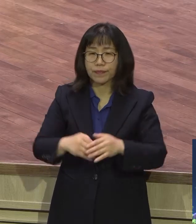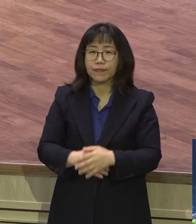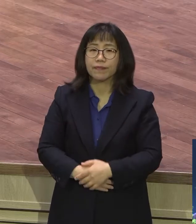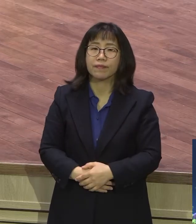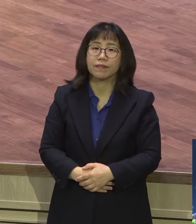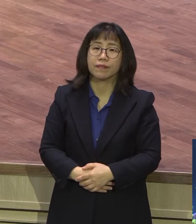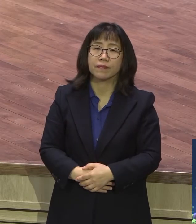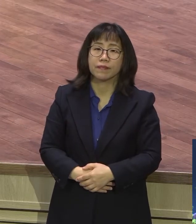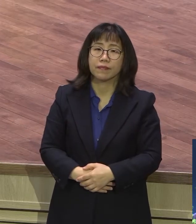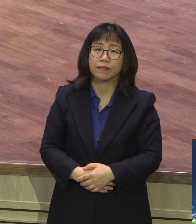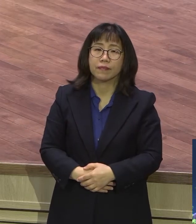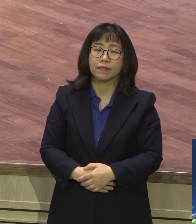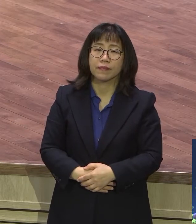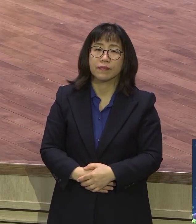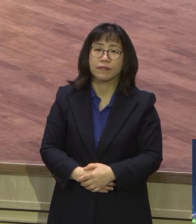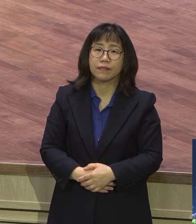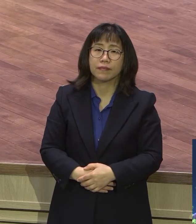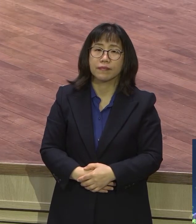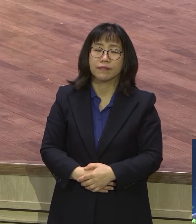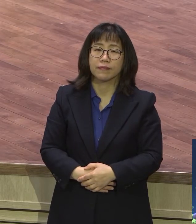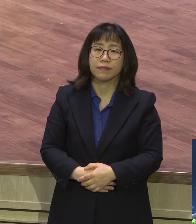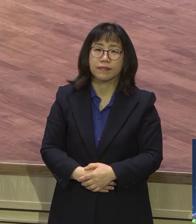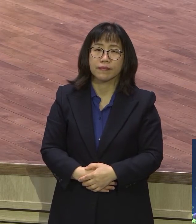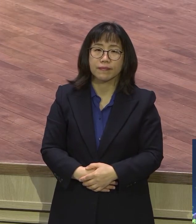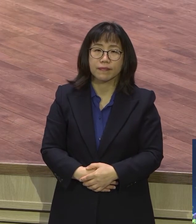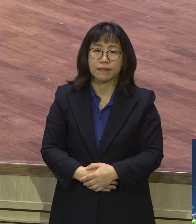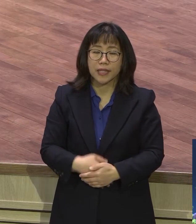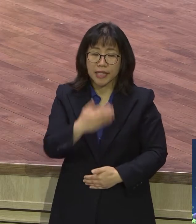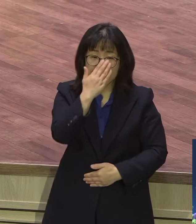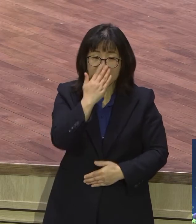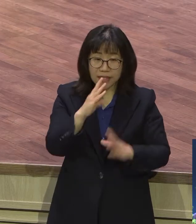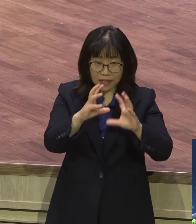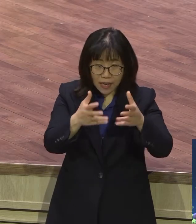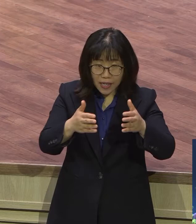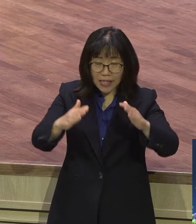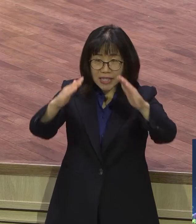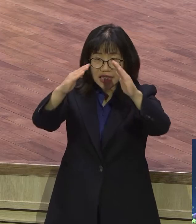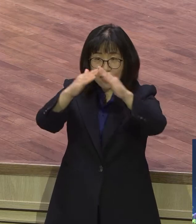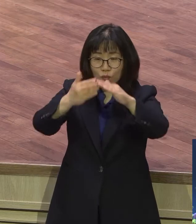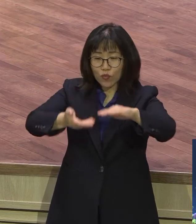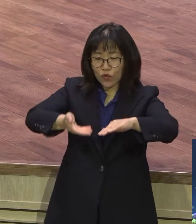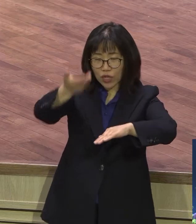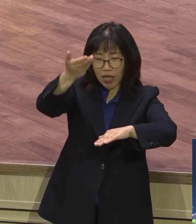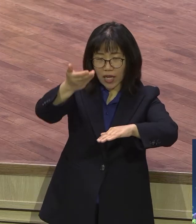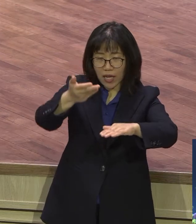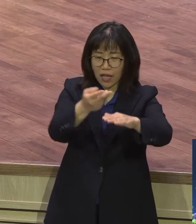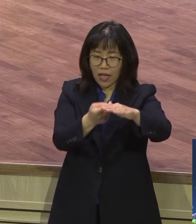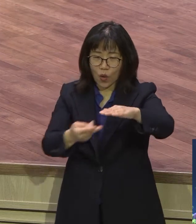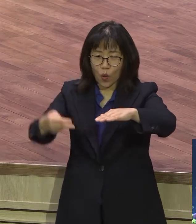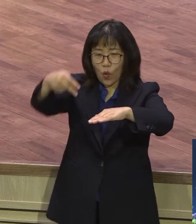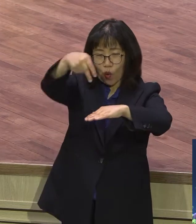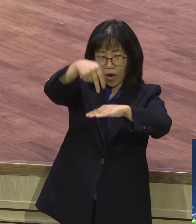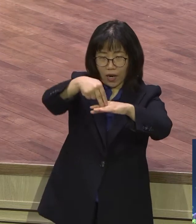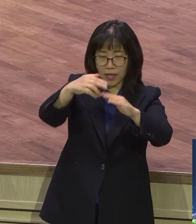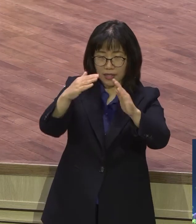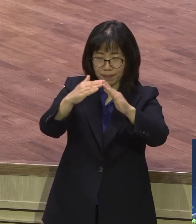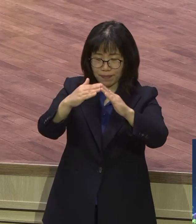그 위에다가 초막절 되면 올라가서 조상들이 그 광야생활을 할 때 그 천막을 초막을 치고